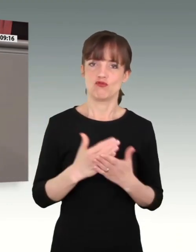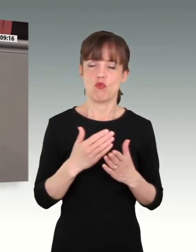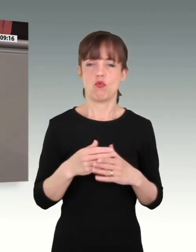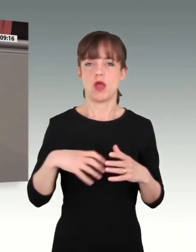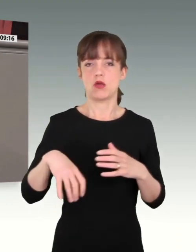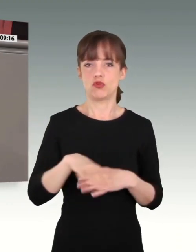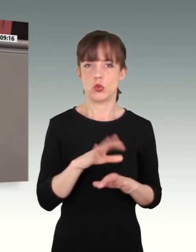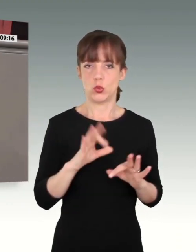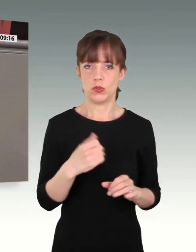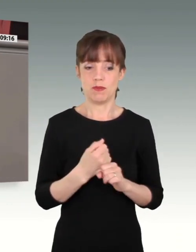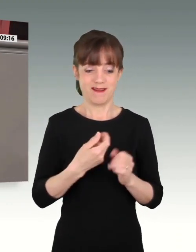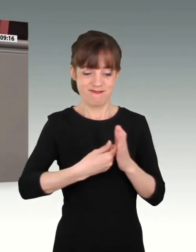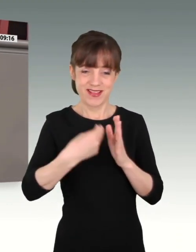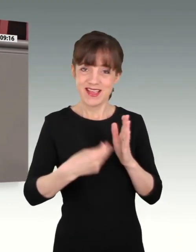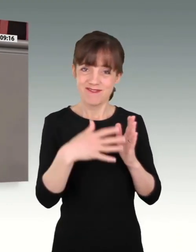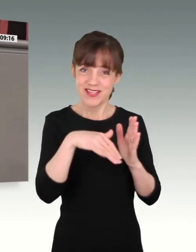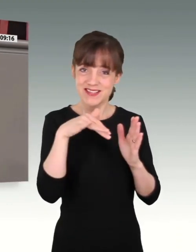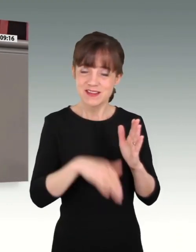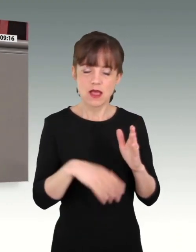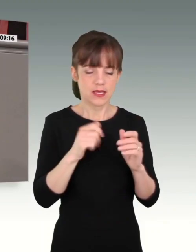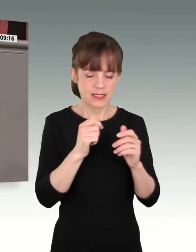Verträgen, die bestehen, das vorzuziehen.